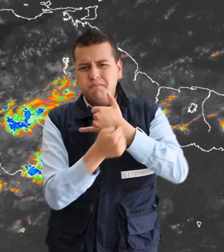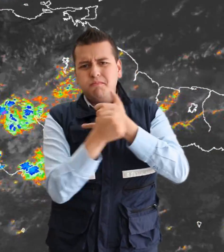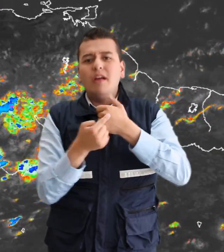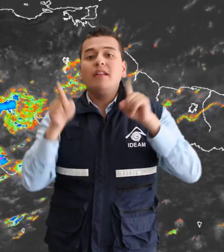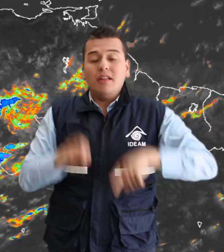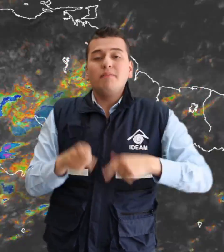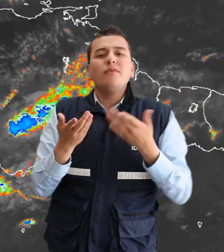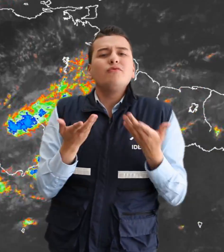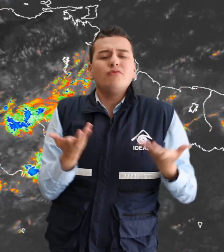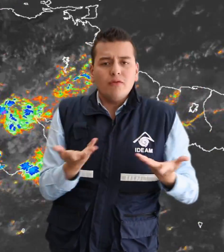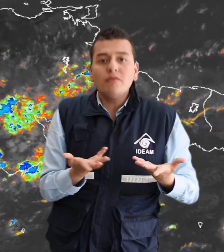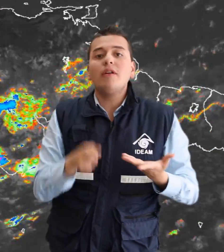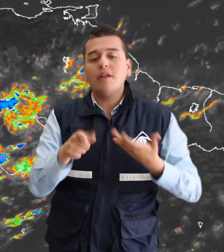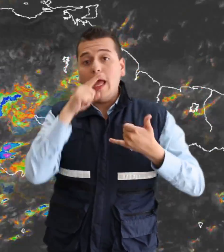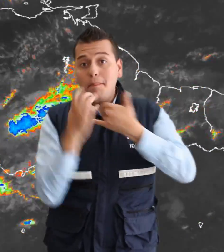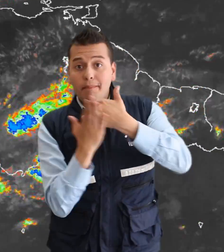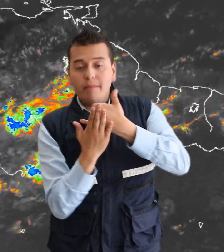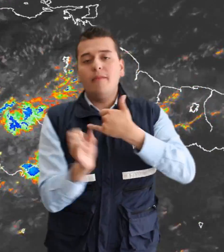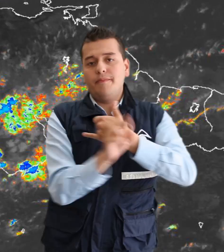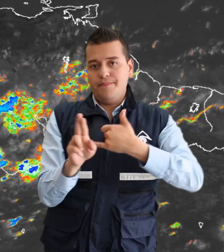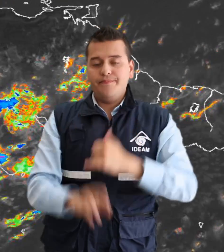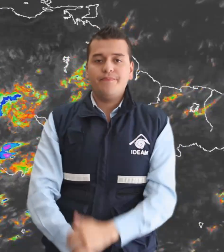sectores del oriente de la región amazónica.